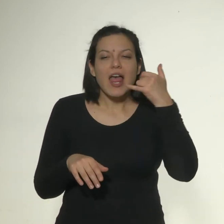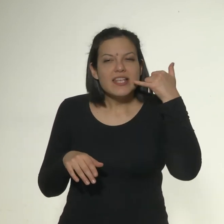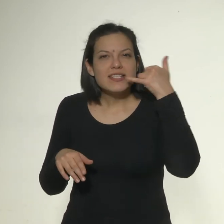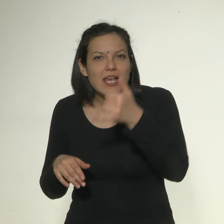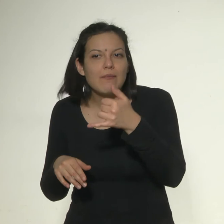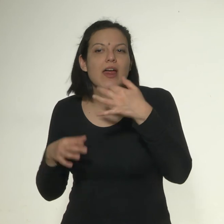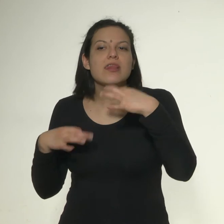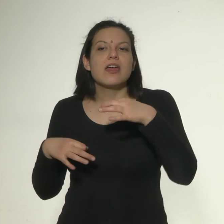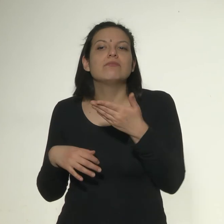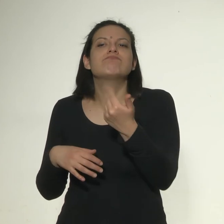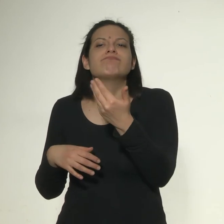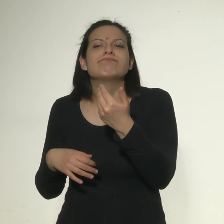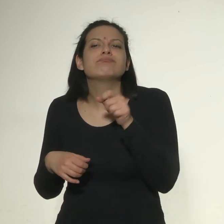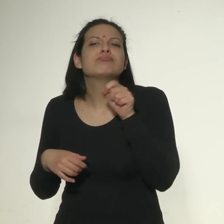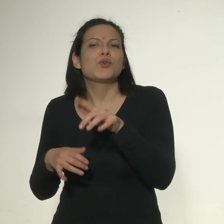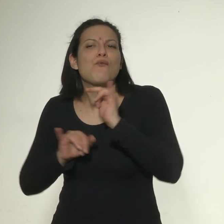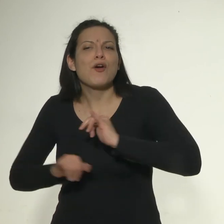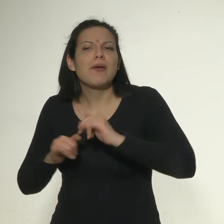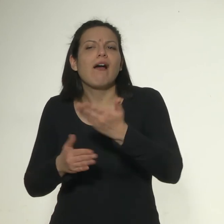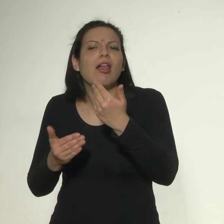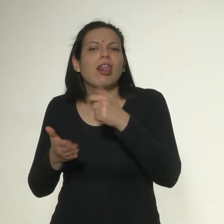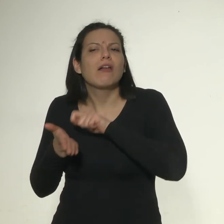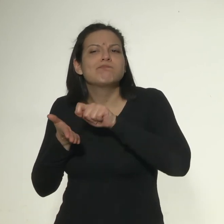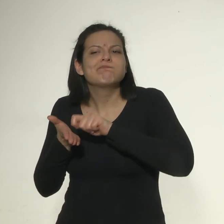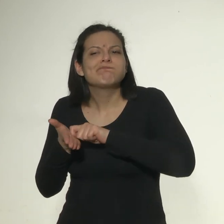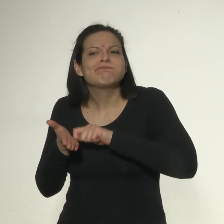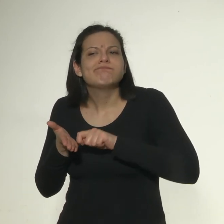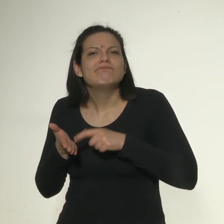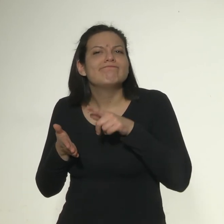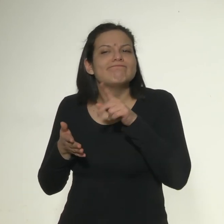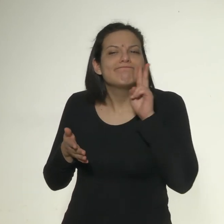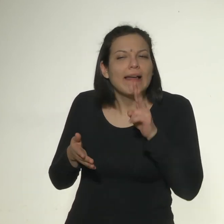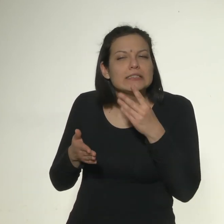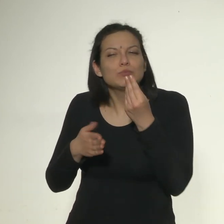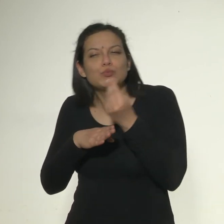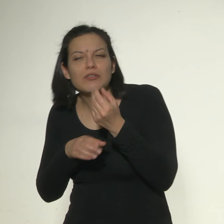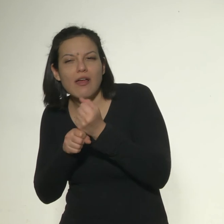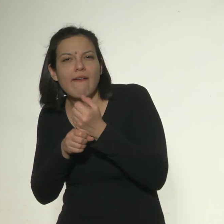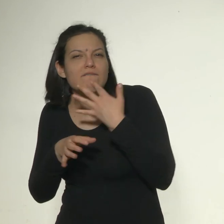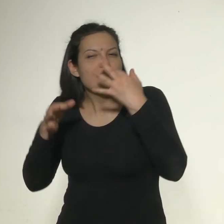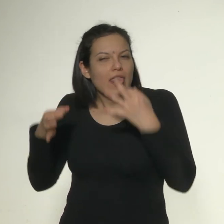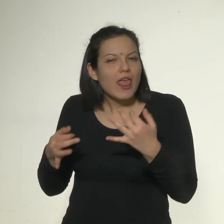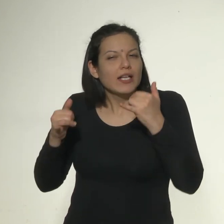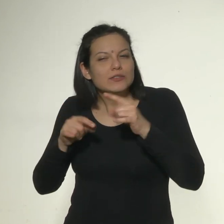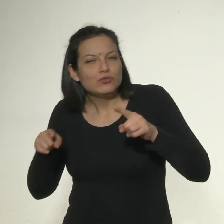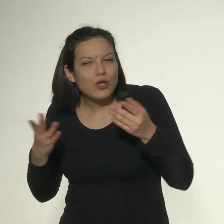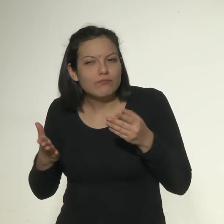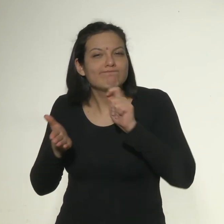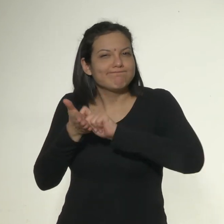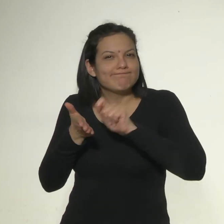preguntar todos los datos necesarios para chequear la seriedad del puesto y dejarlos anotados a la